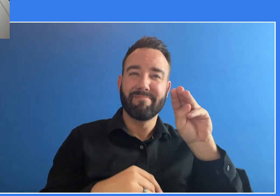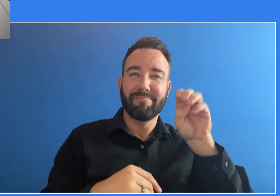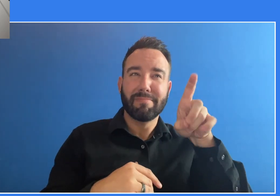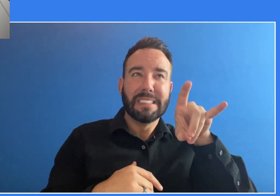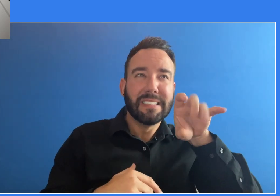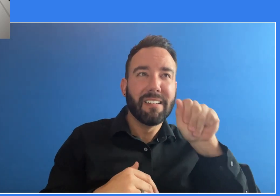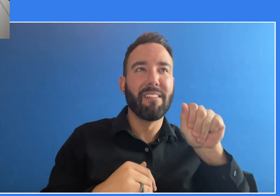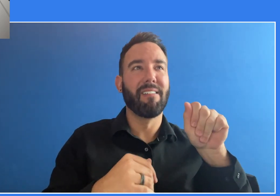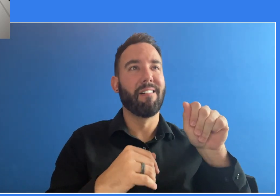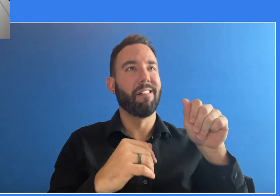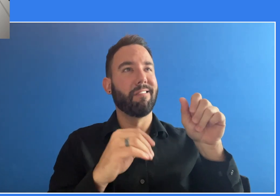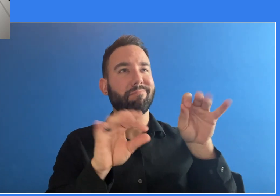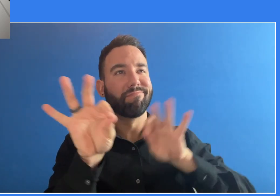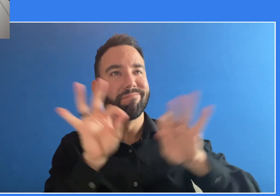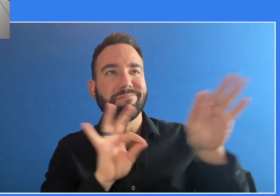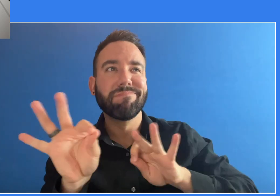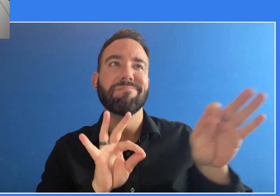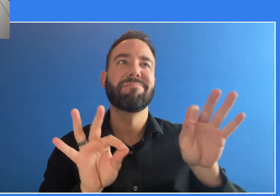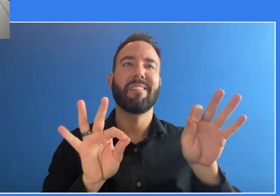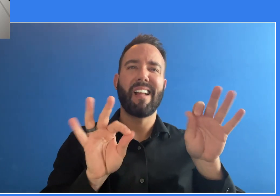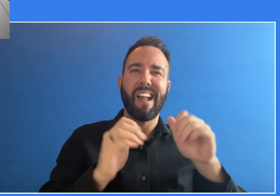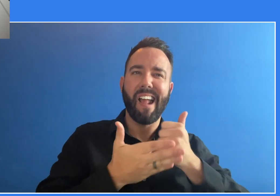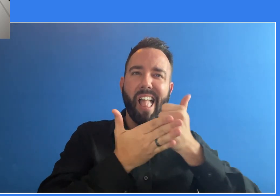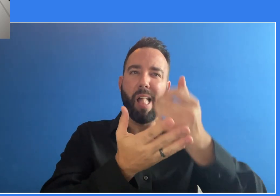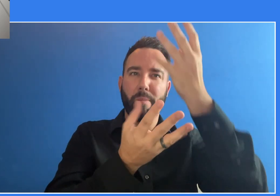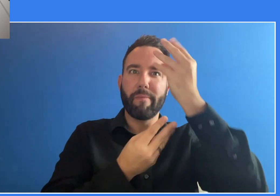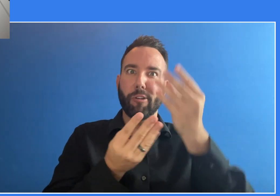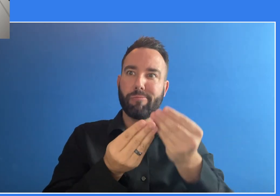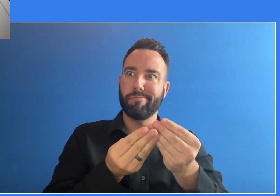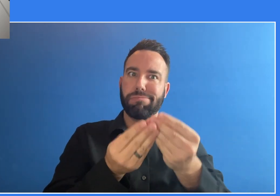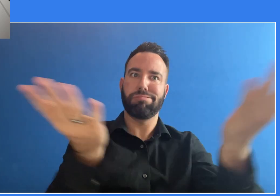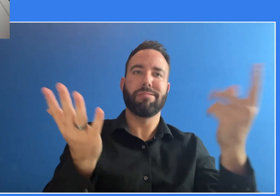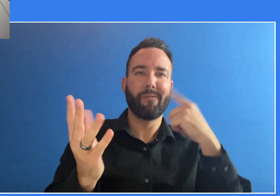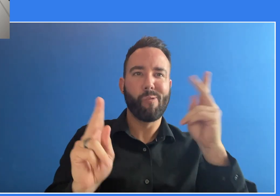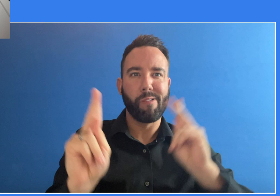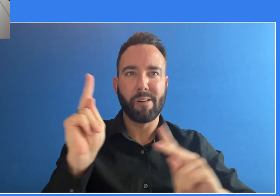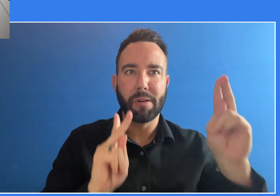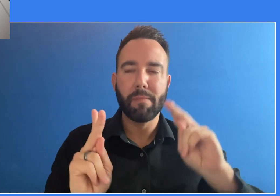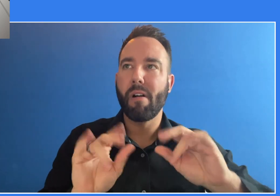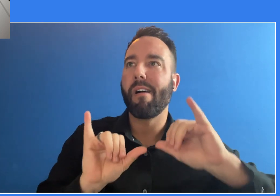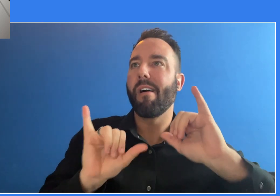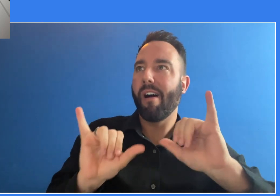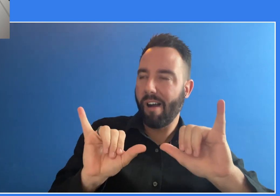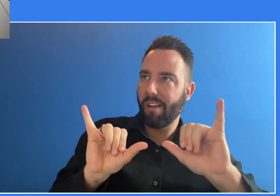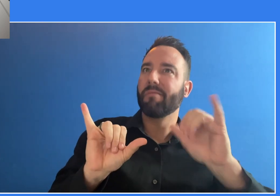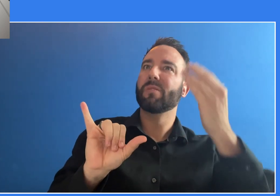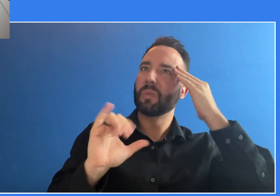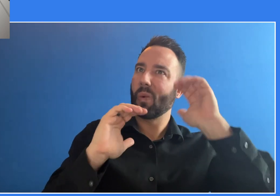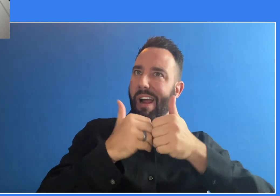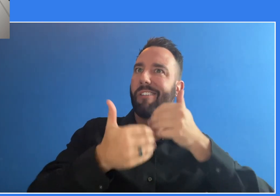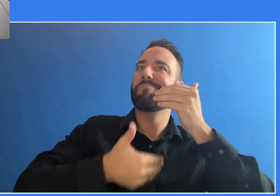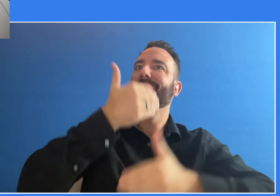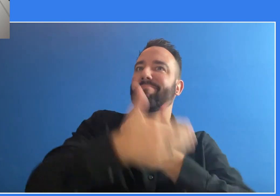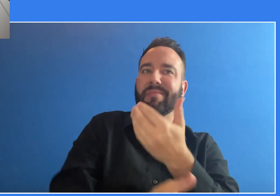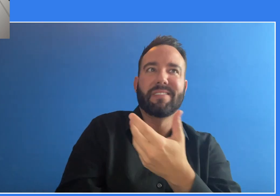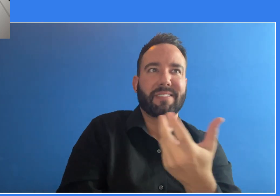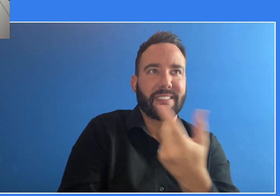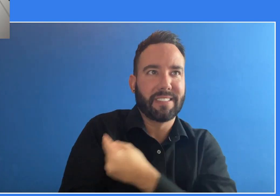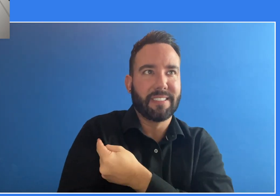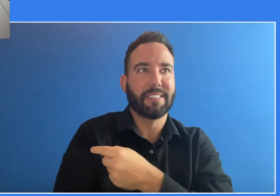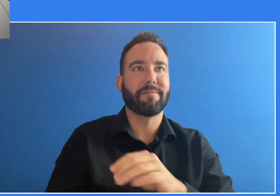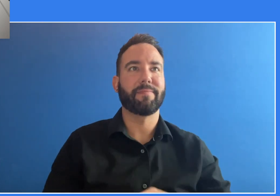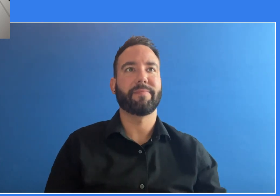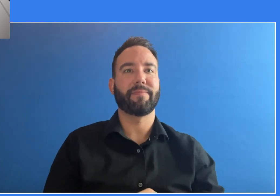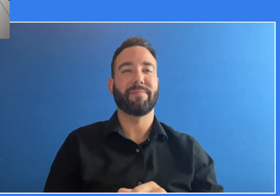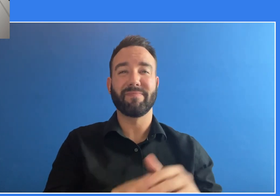alcance comunitario y en campañas de vacunación. Pueden colaborar con distintos medios de comunicación para llegar a las